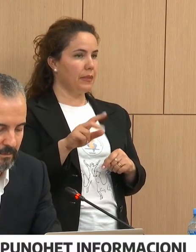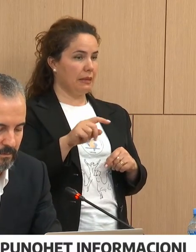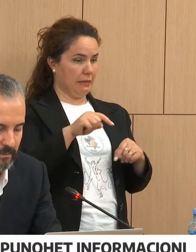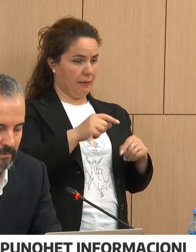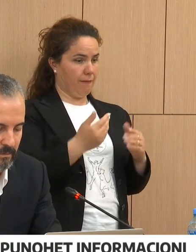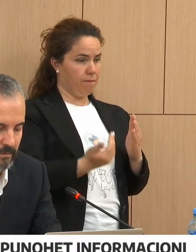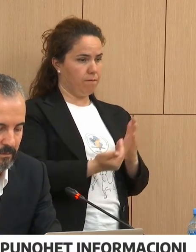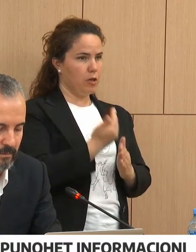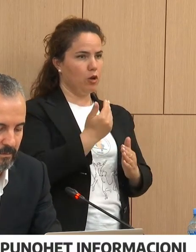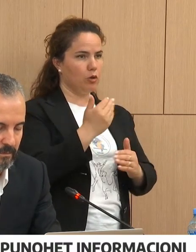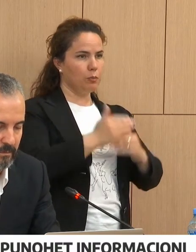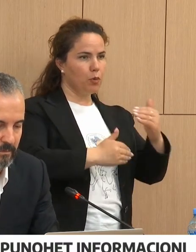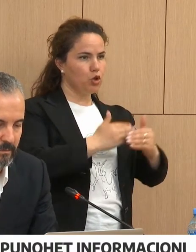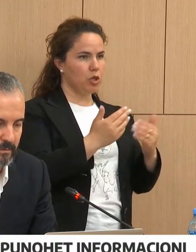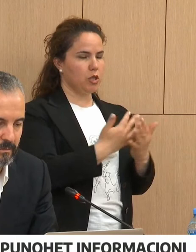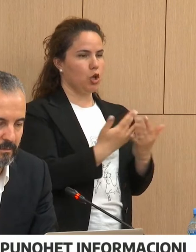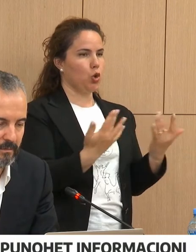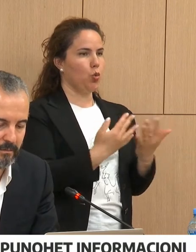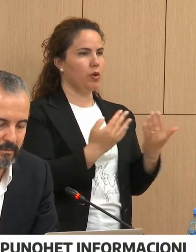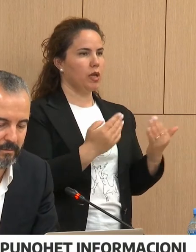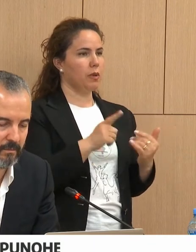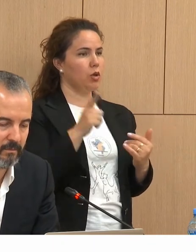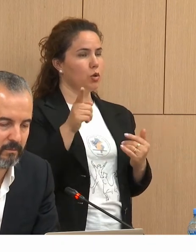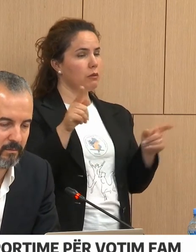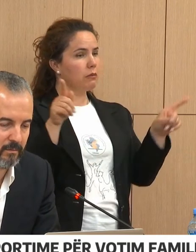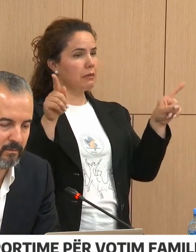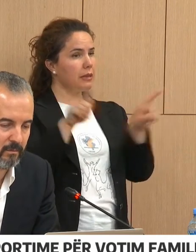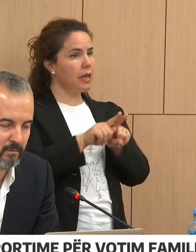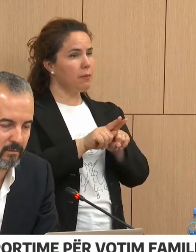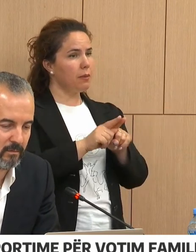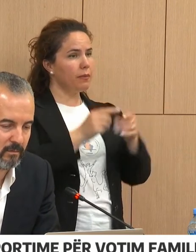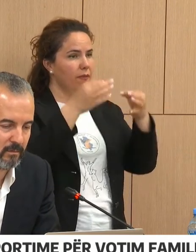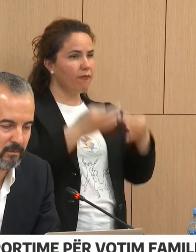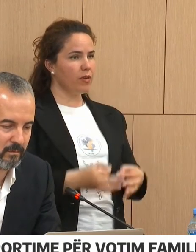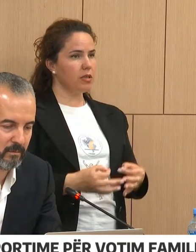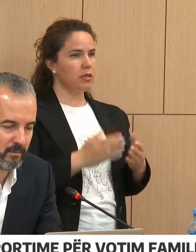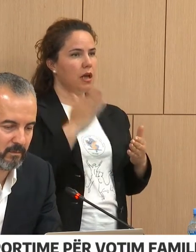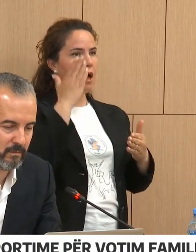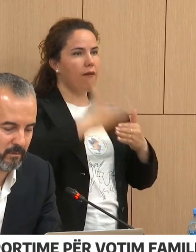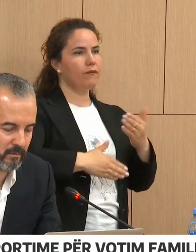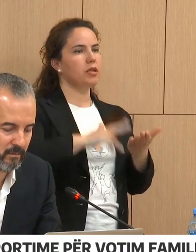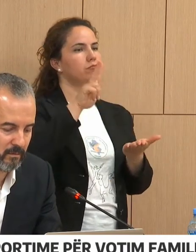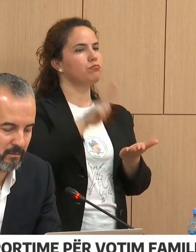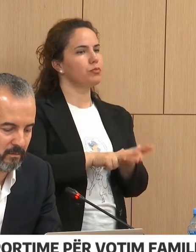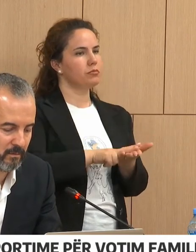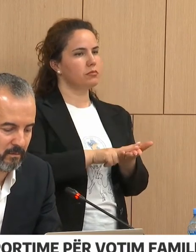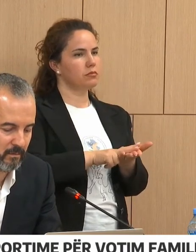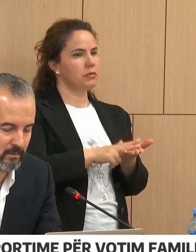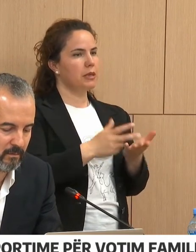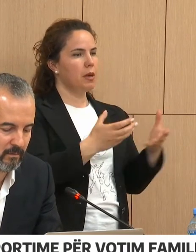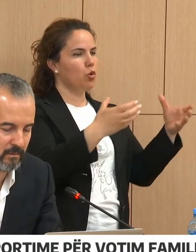proces jua do tjenë sërish ka që prer dhe kërkuës ndaj grupeve të numërimit